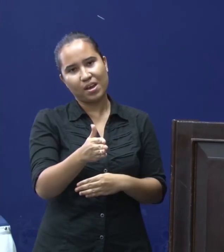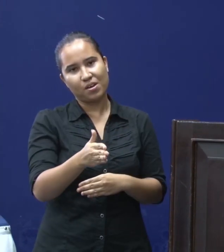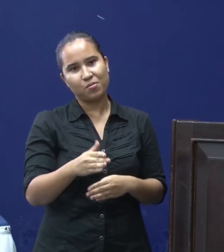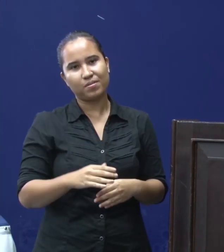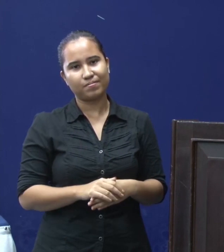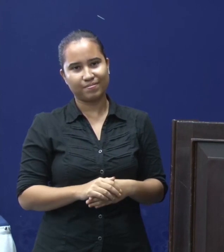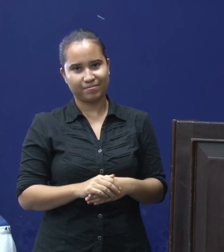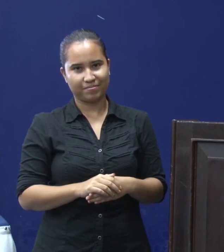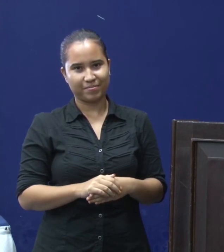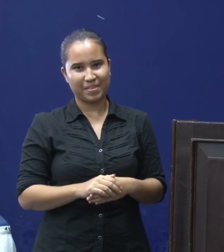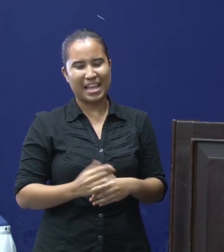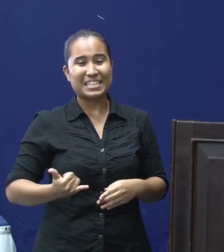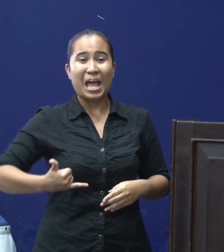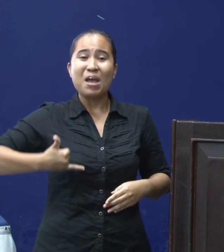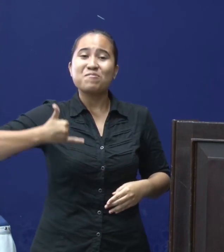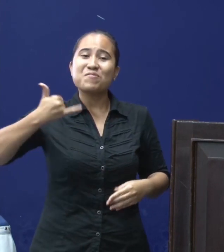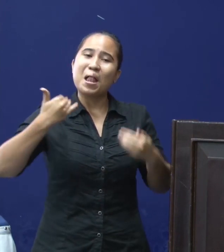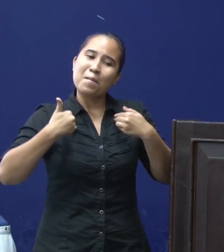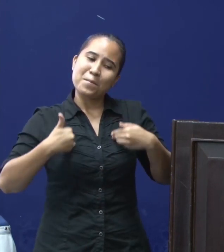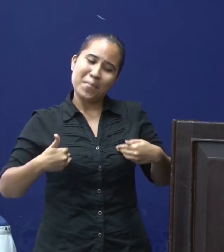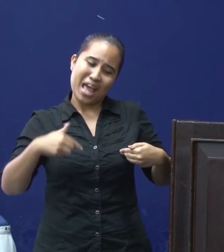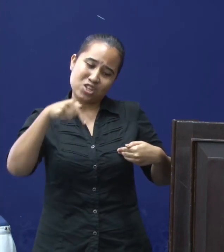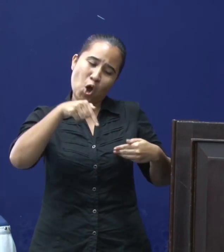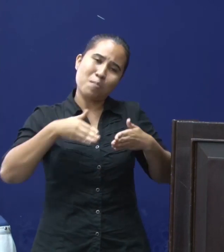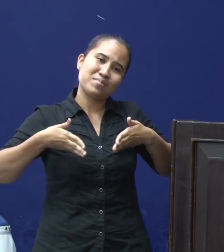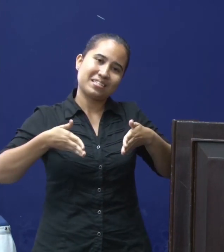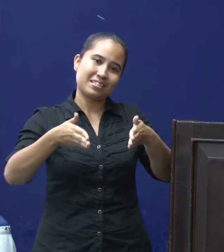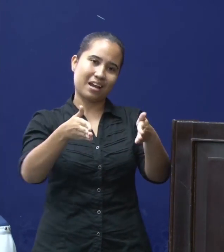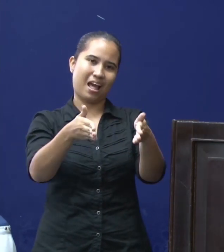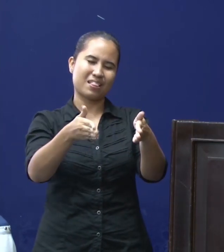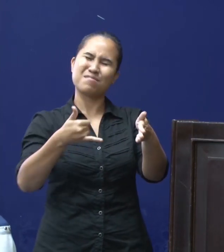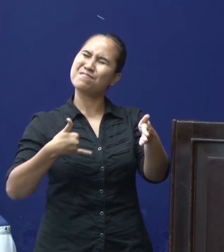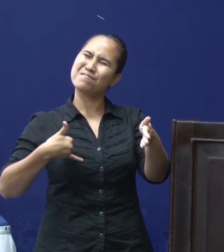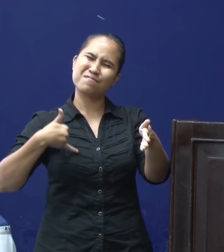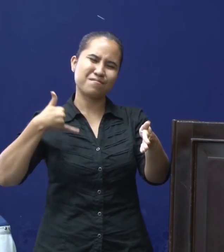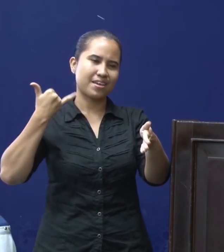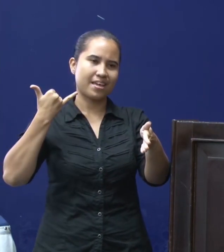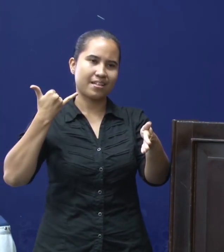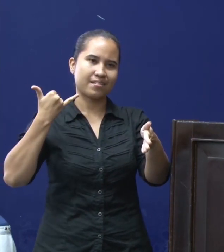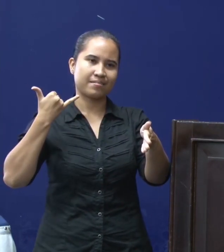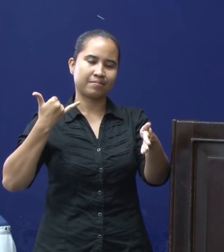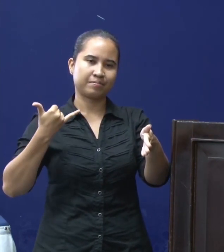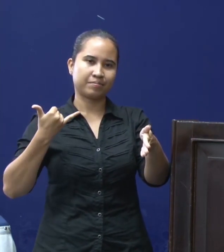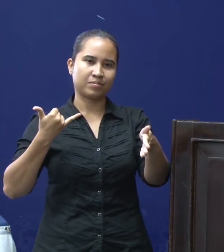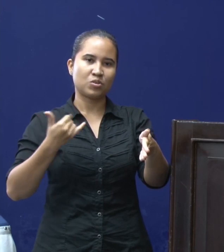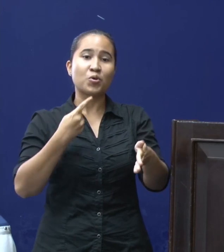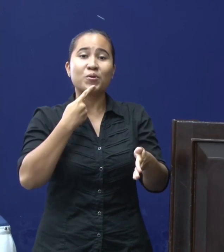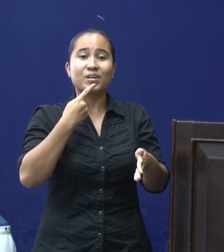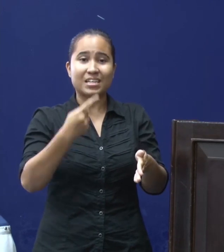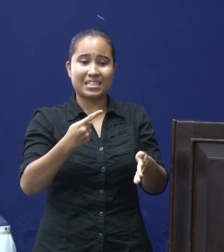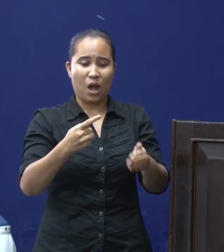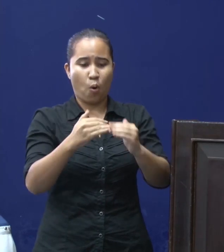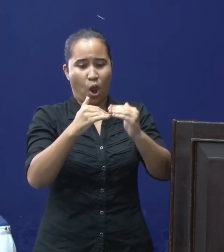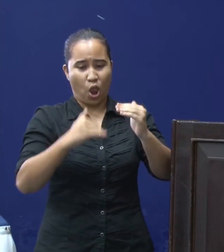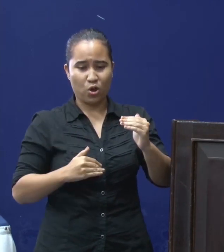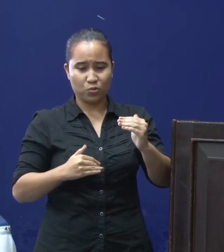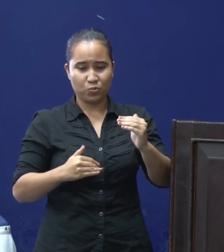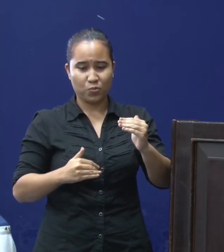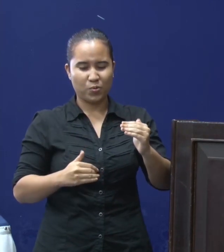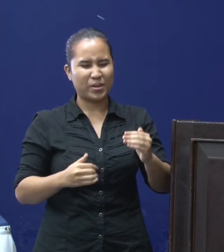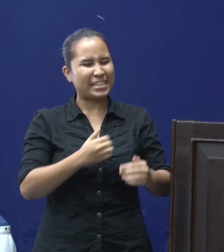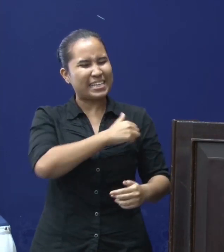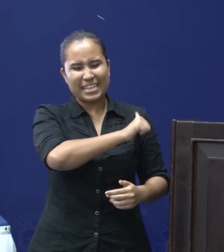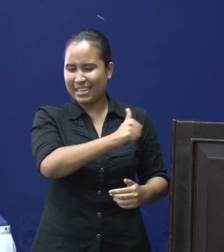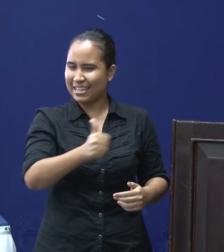Er zijn te veel mensen op straat. Te veel mensen. Toen er gezegd was, lockdown was het even